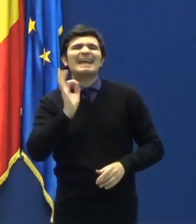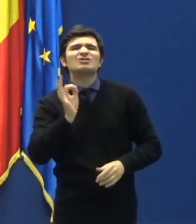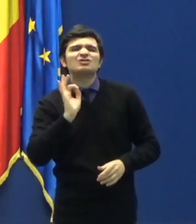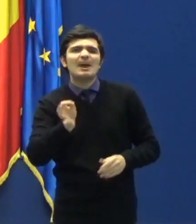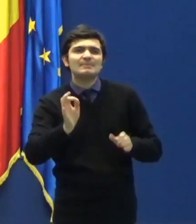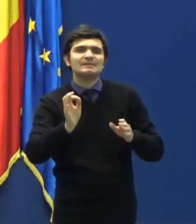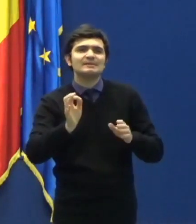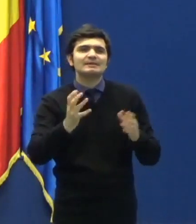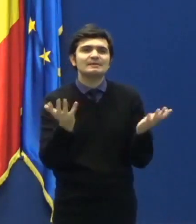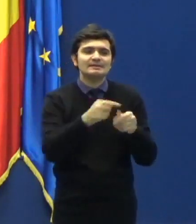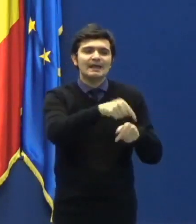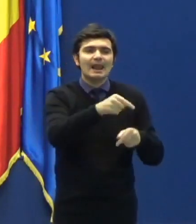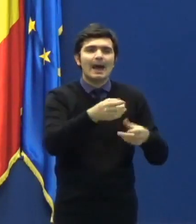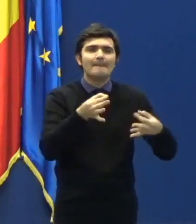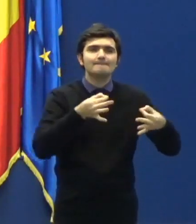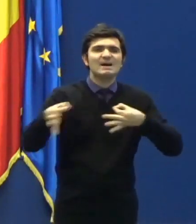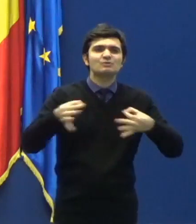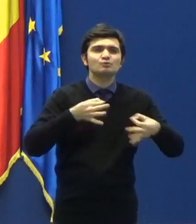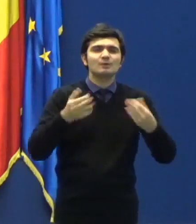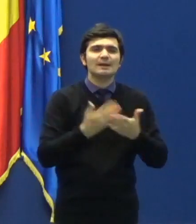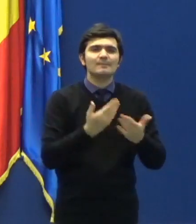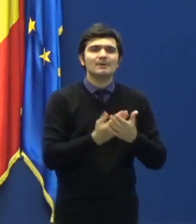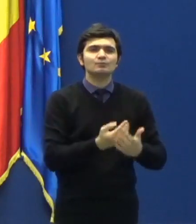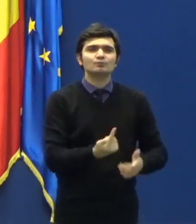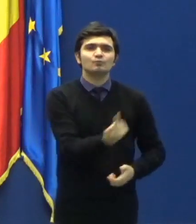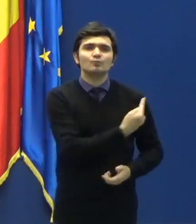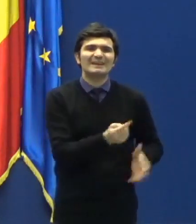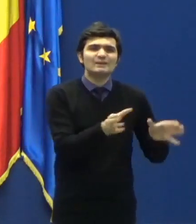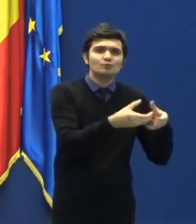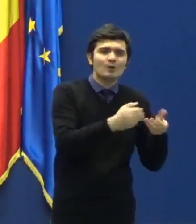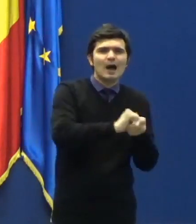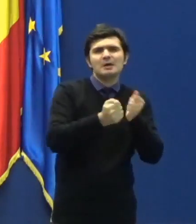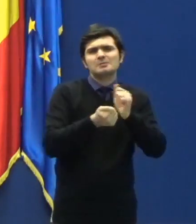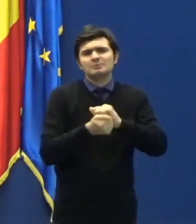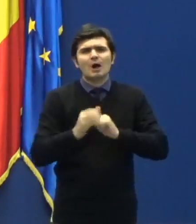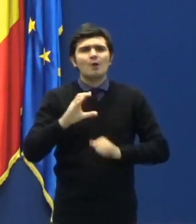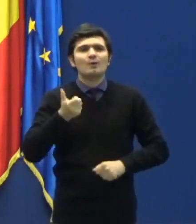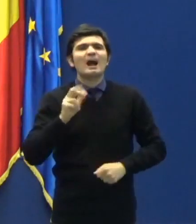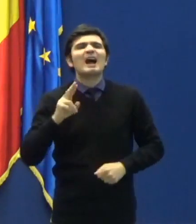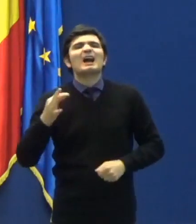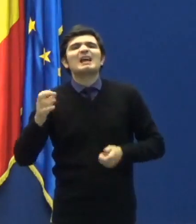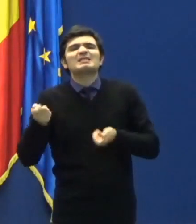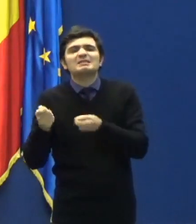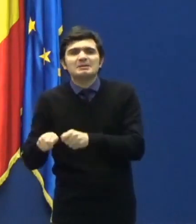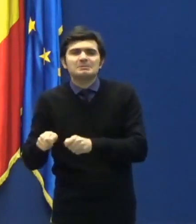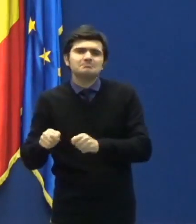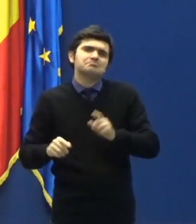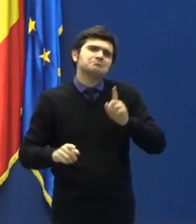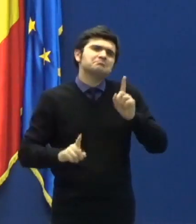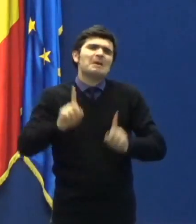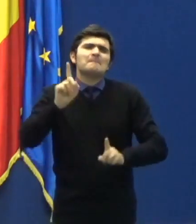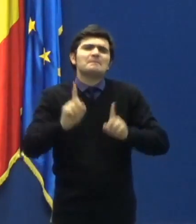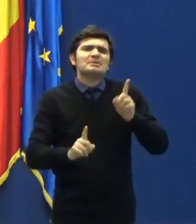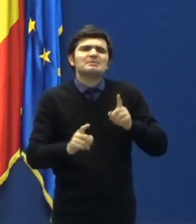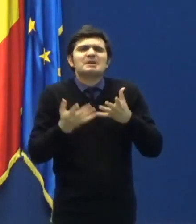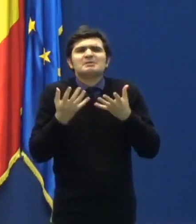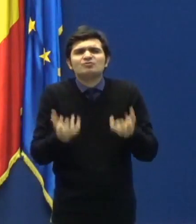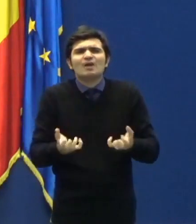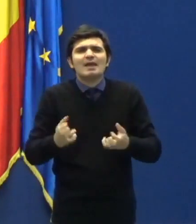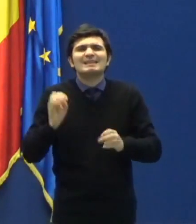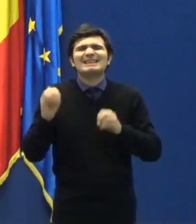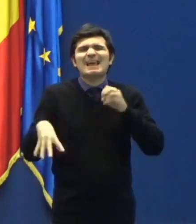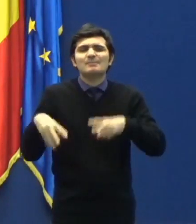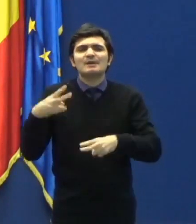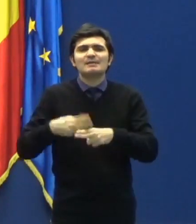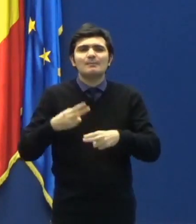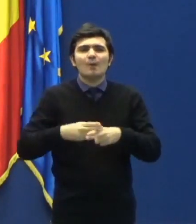carantinare sau izolare în funcție de simptomele COVID-19